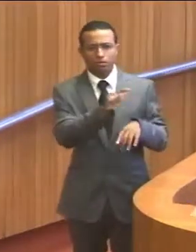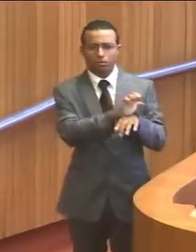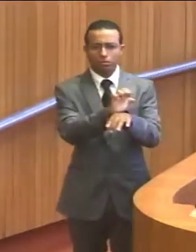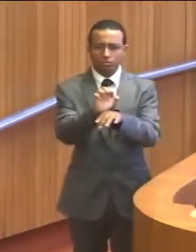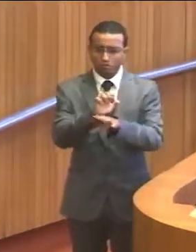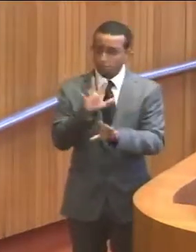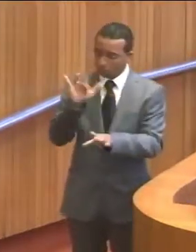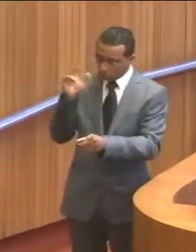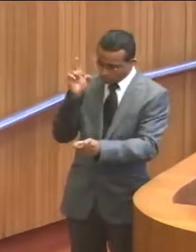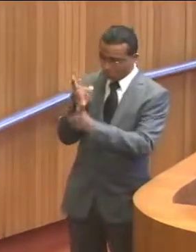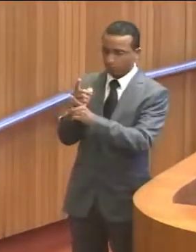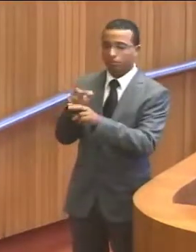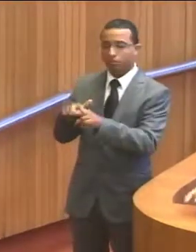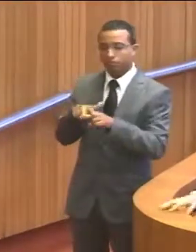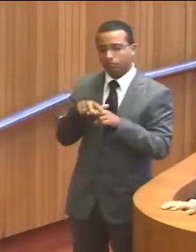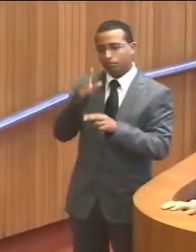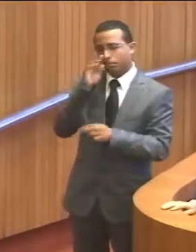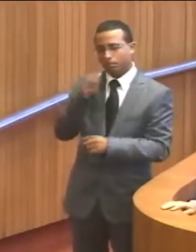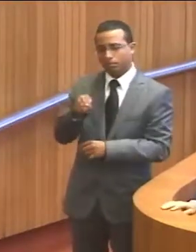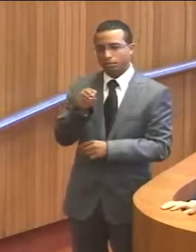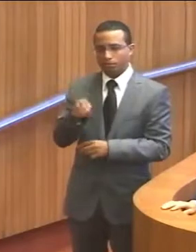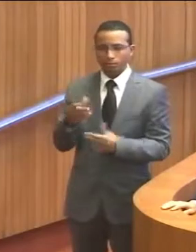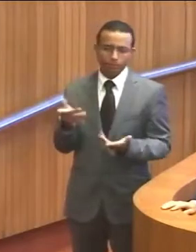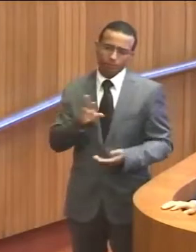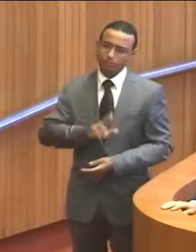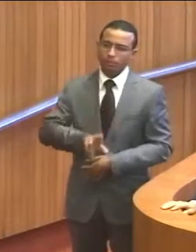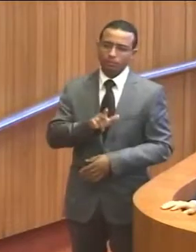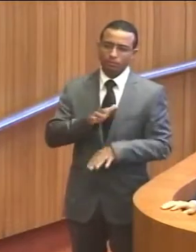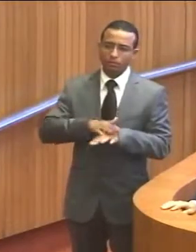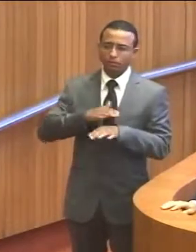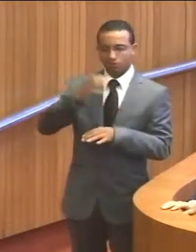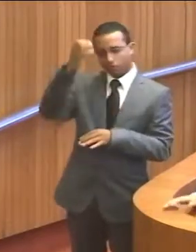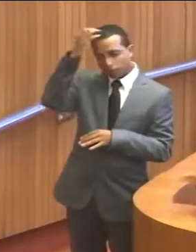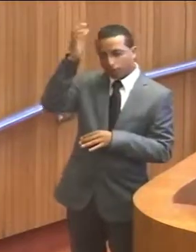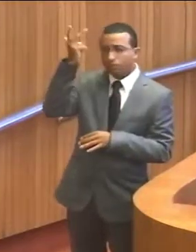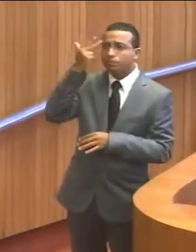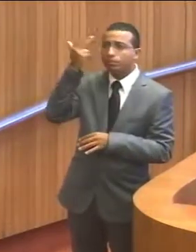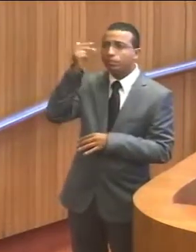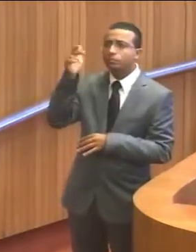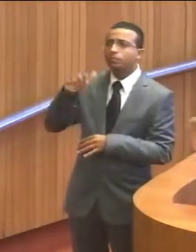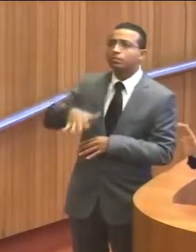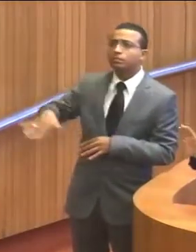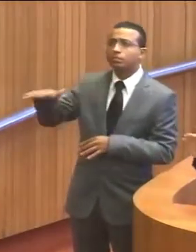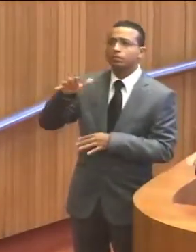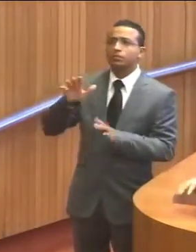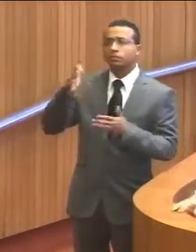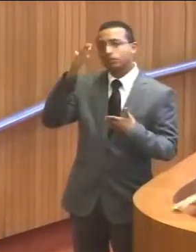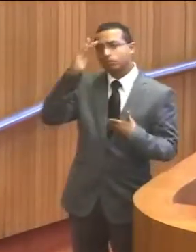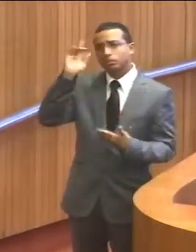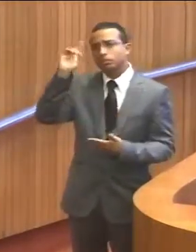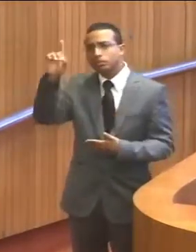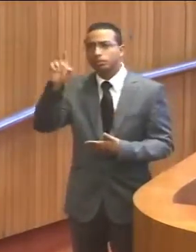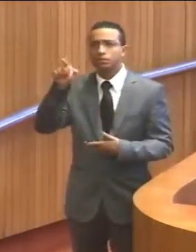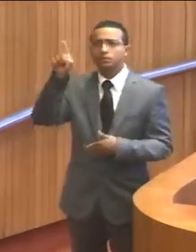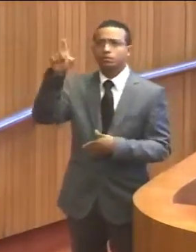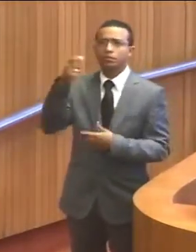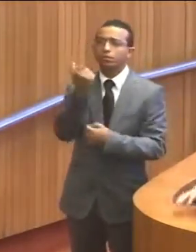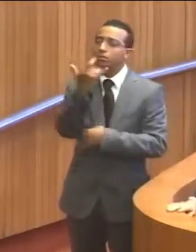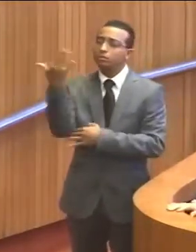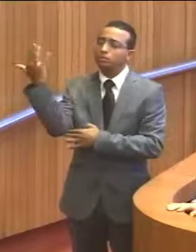descobrir que é por conta do descaso. Não é por culpa da natureza. Porque, graças a Deus, a natureza no Maranhão é